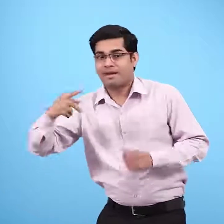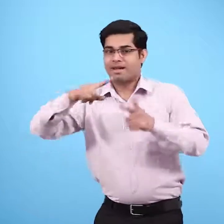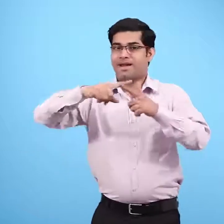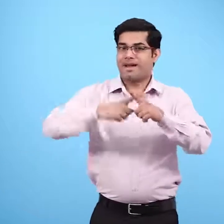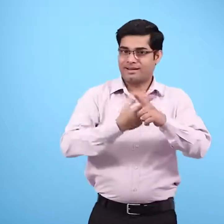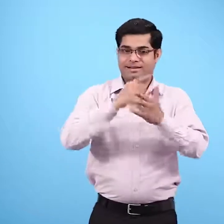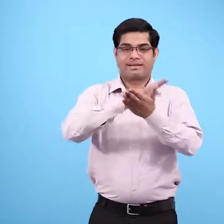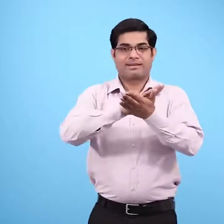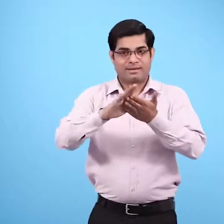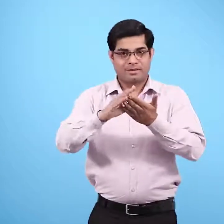को चिढ़ाते हुए कहा